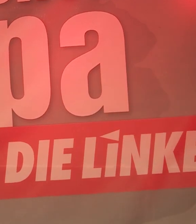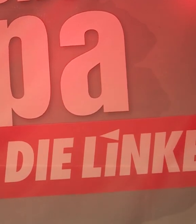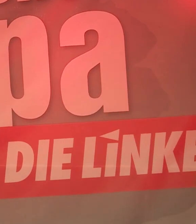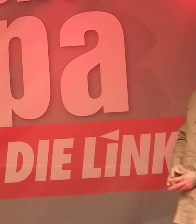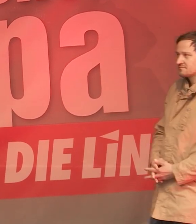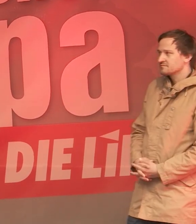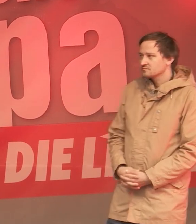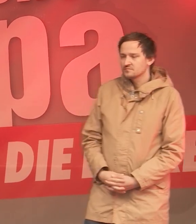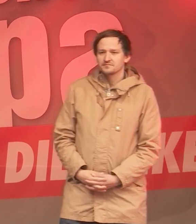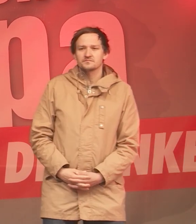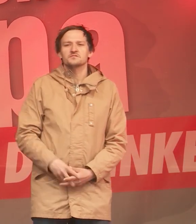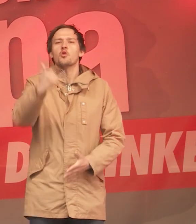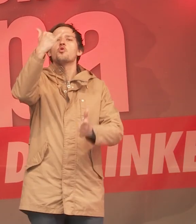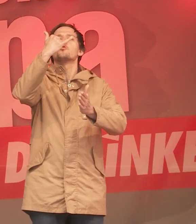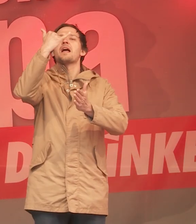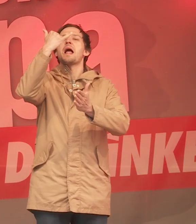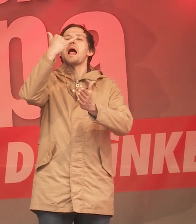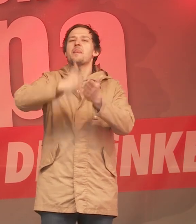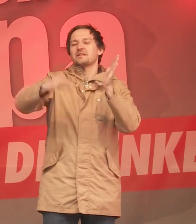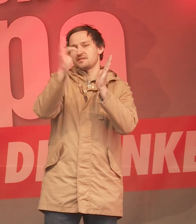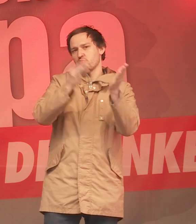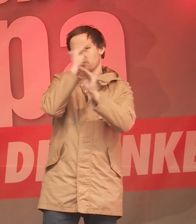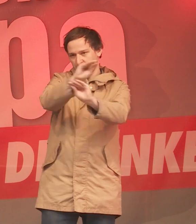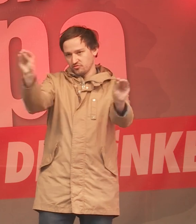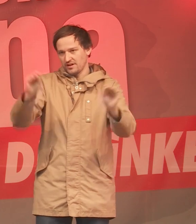Und lassen Sie mich noch ein Letztes ansprechen.